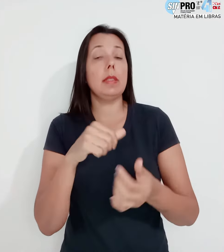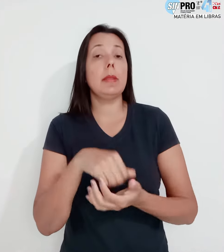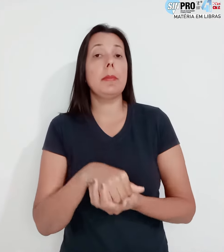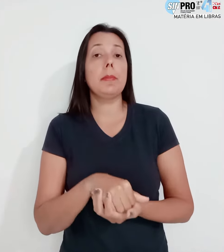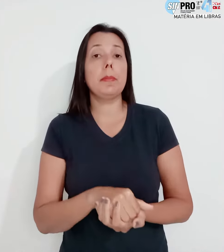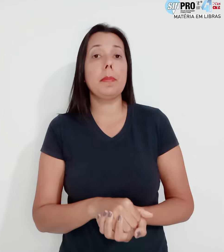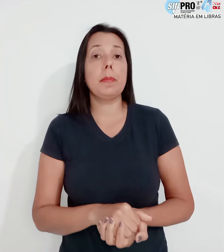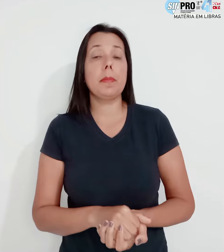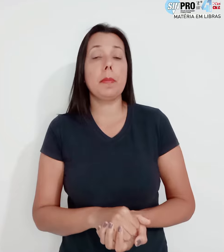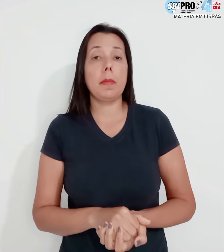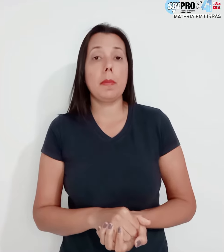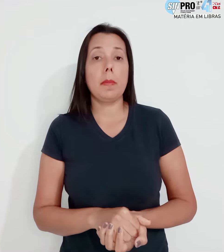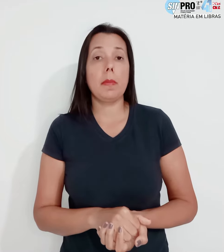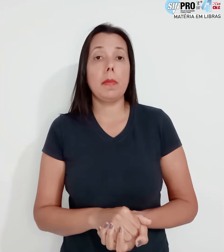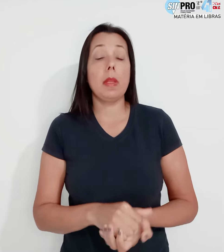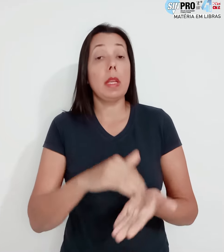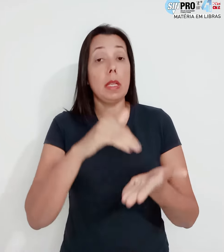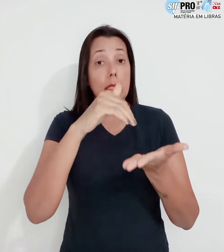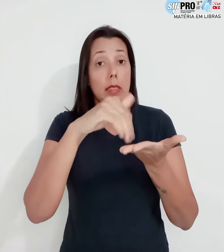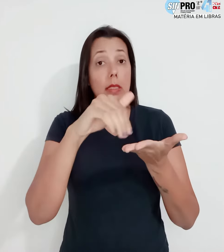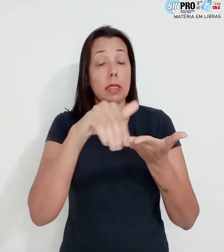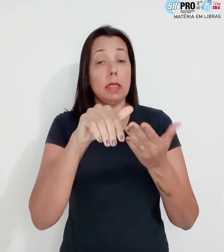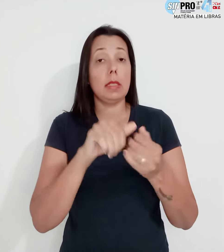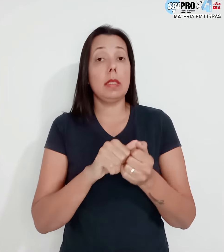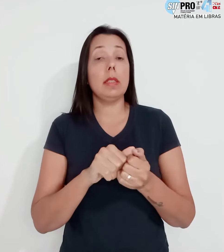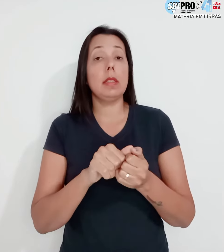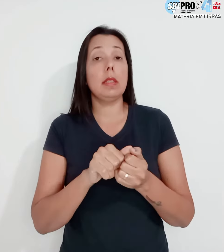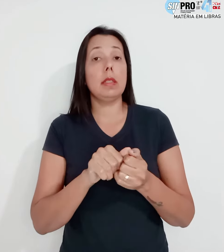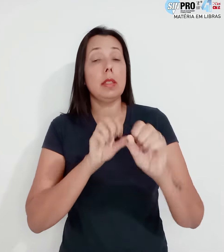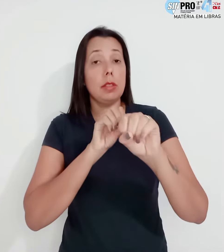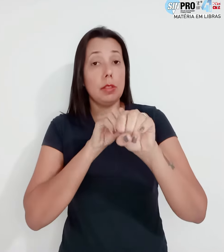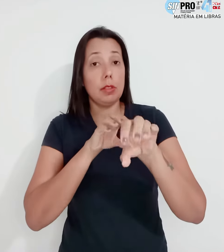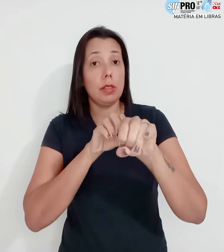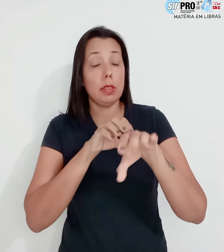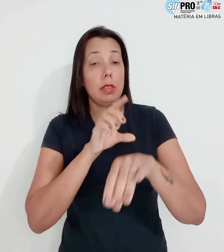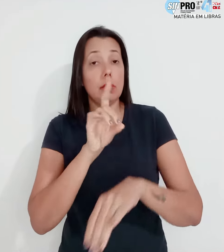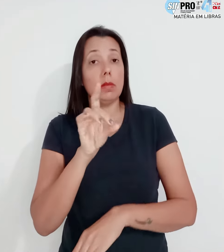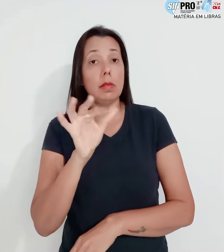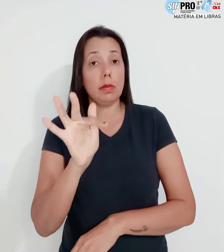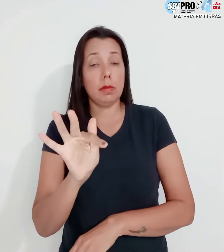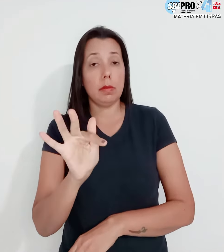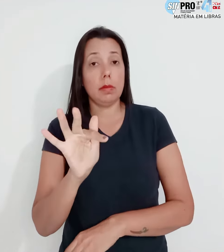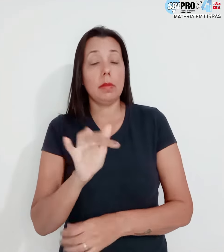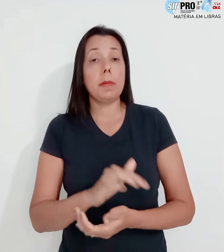CREPP, a Secretaria de Estado da Educação do Distrito Federal,